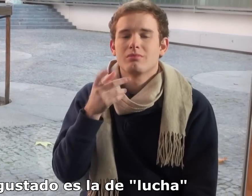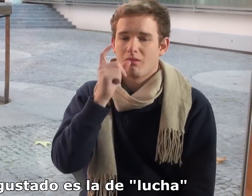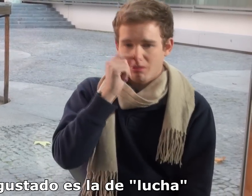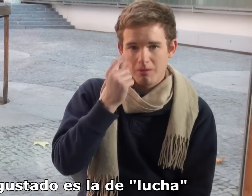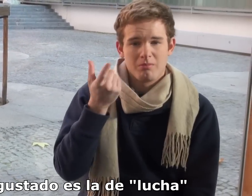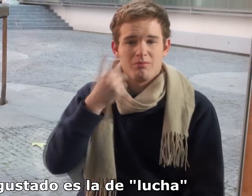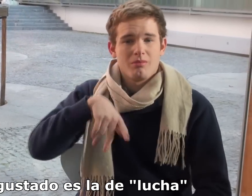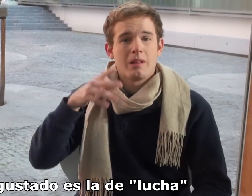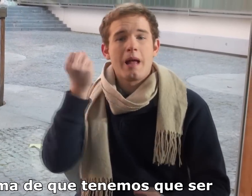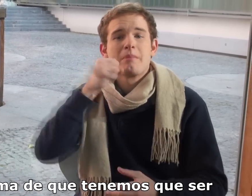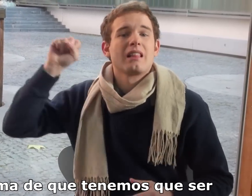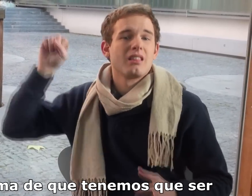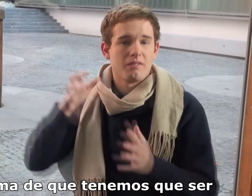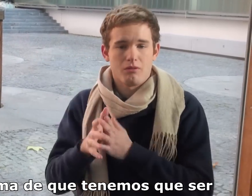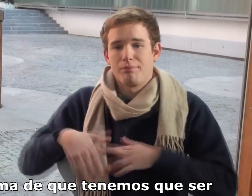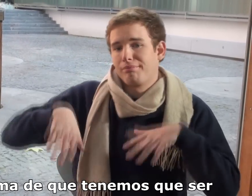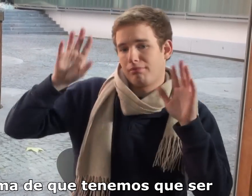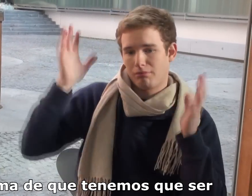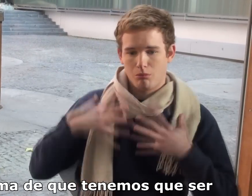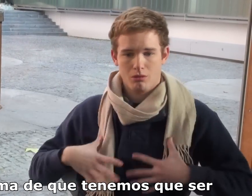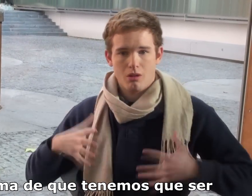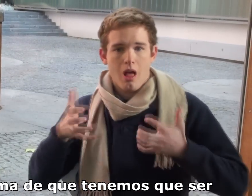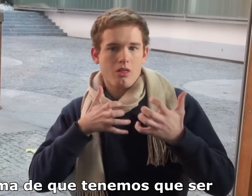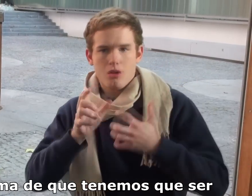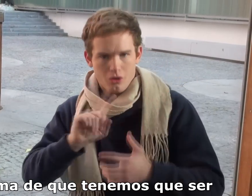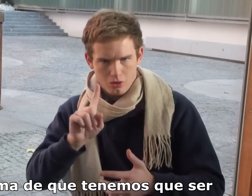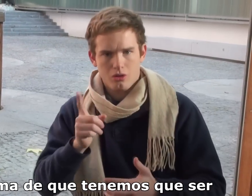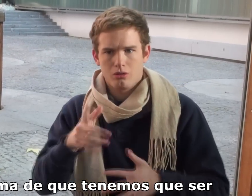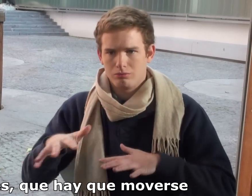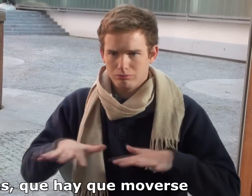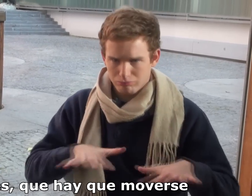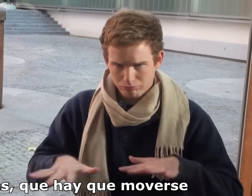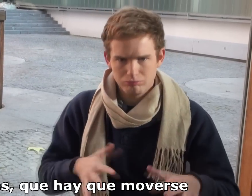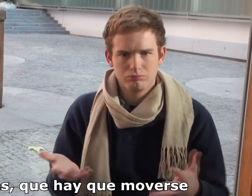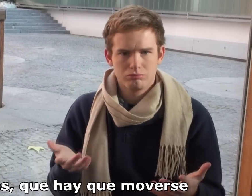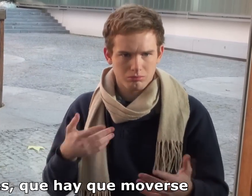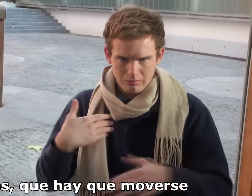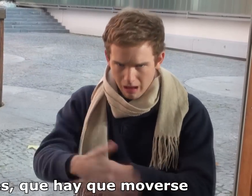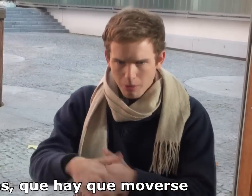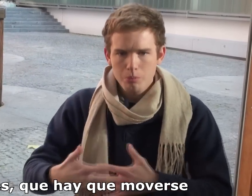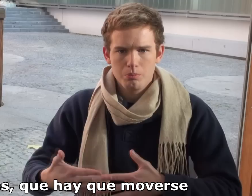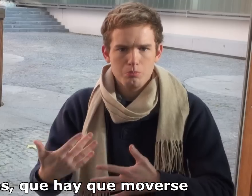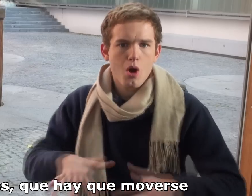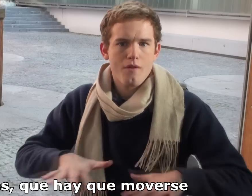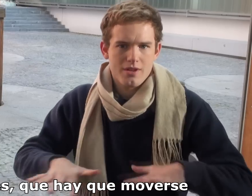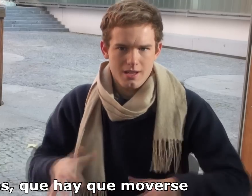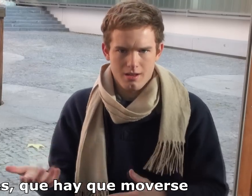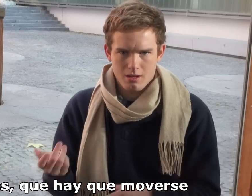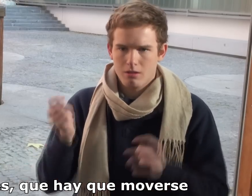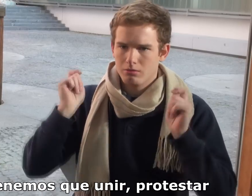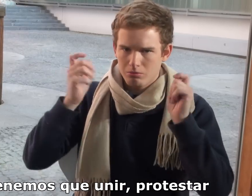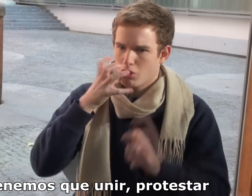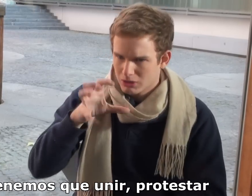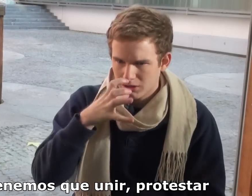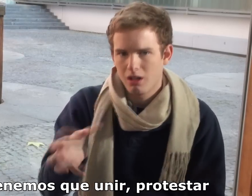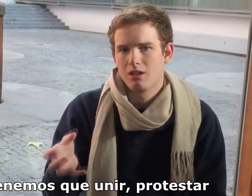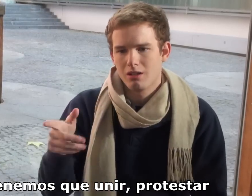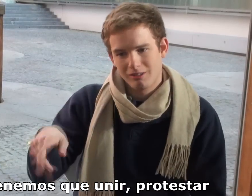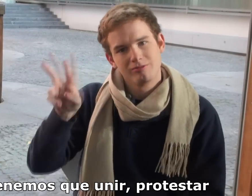es la de lucha. Y la del tema de que tenemos que ser rebeldes, que hay que moverse, que nos tenemos que unir,